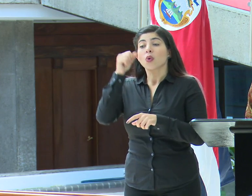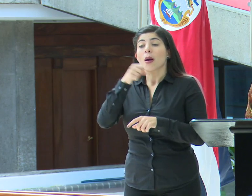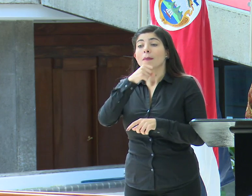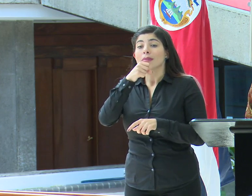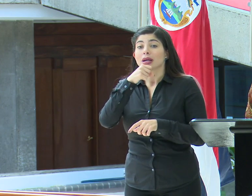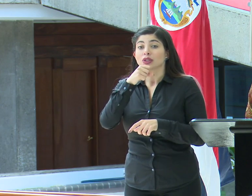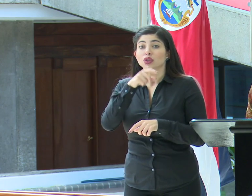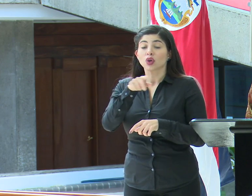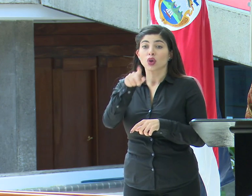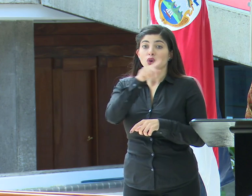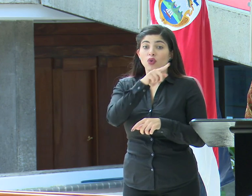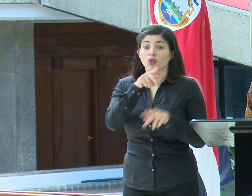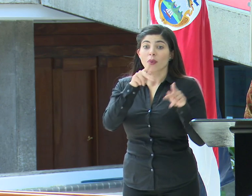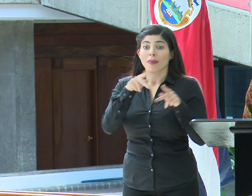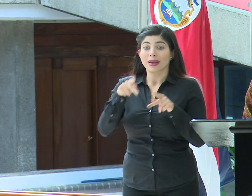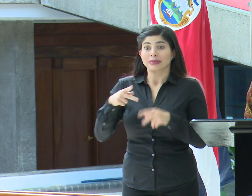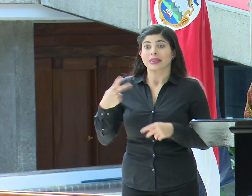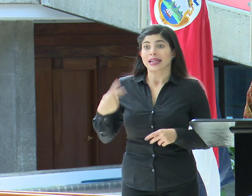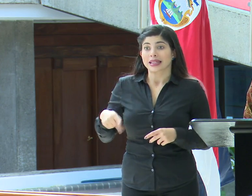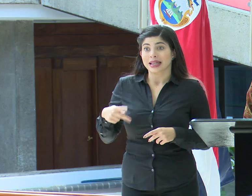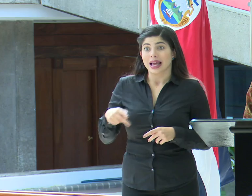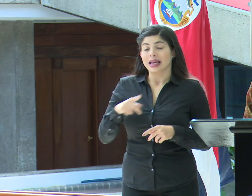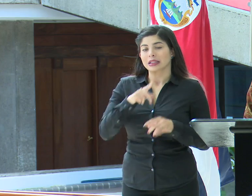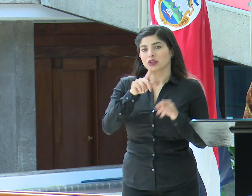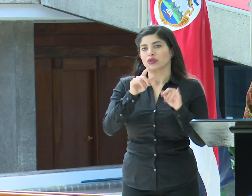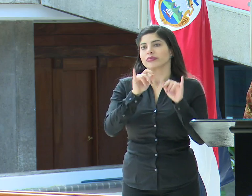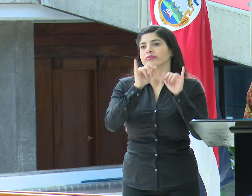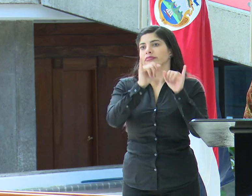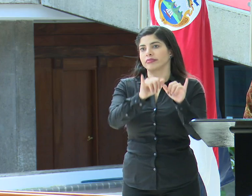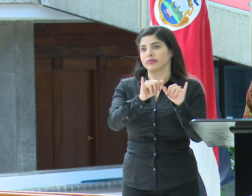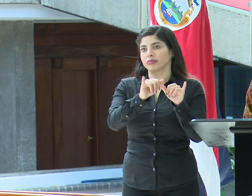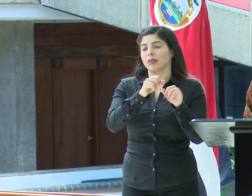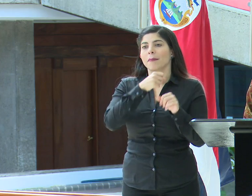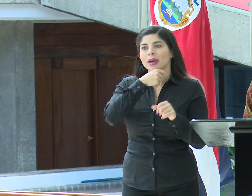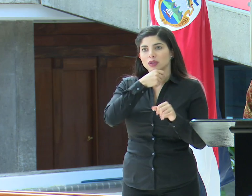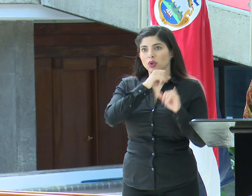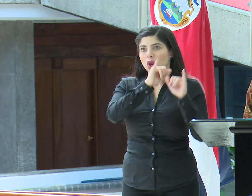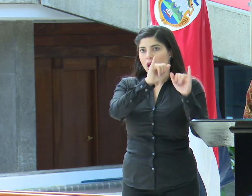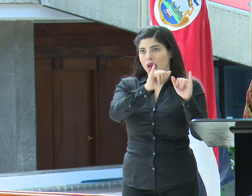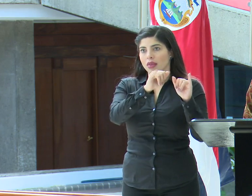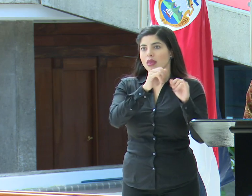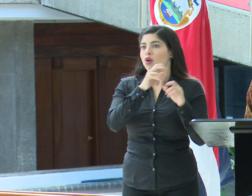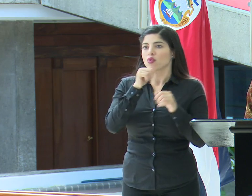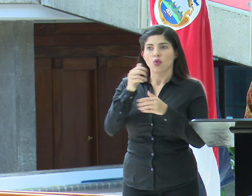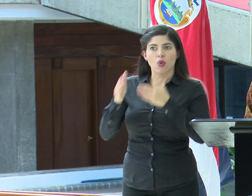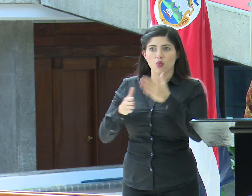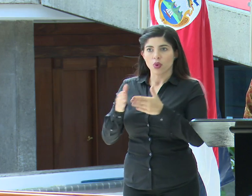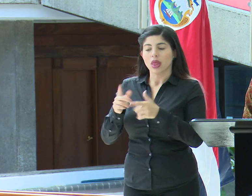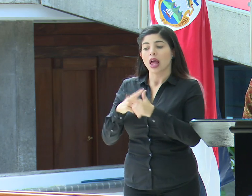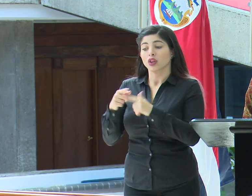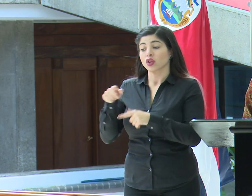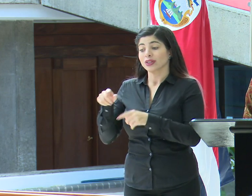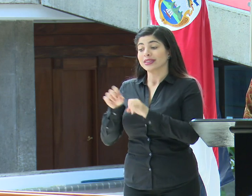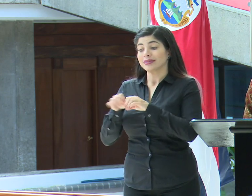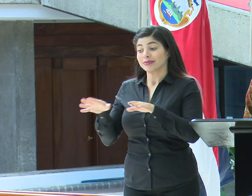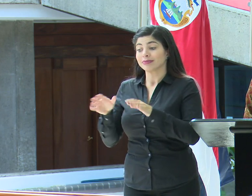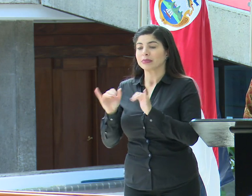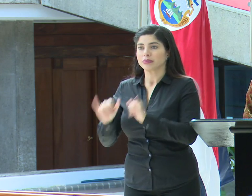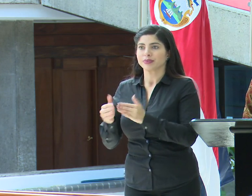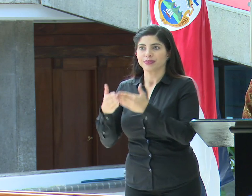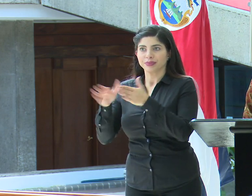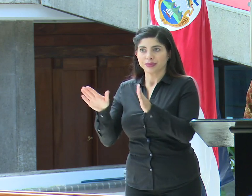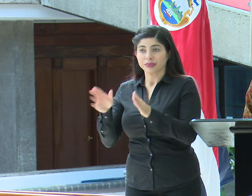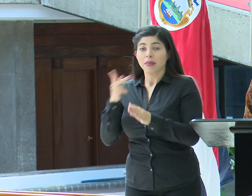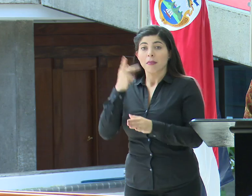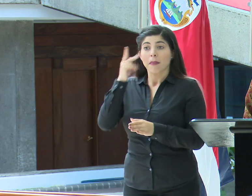que son población en riesgo se mantienen abiertas. De manera voluntaria los padres y madres de